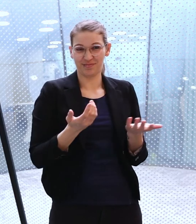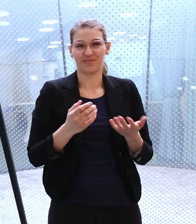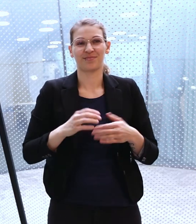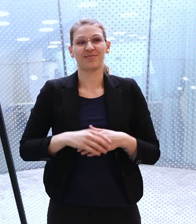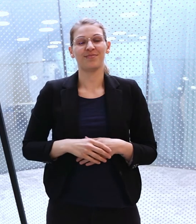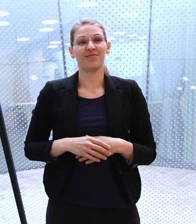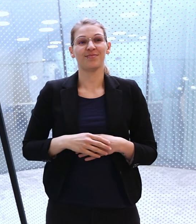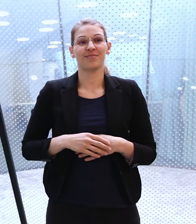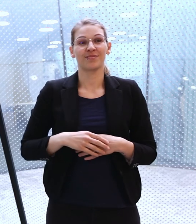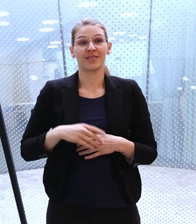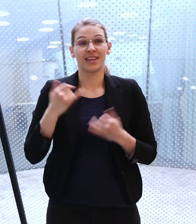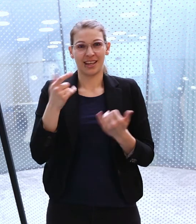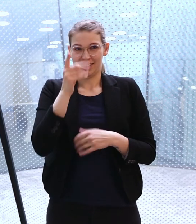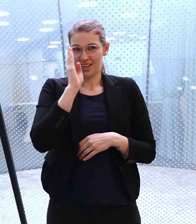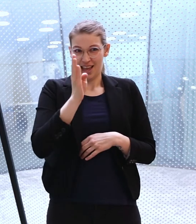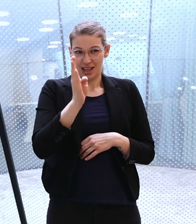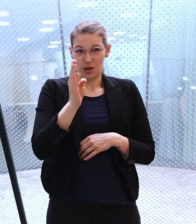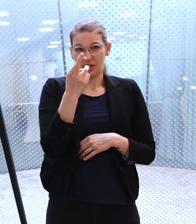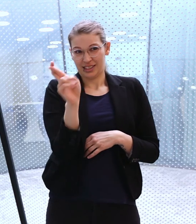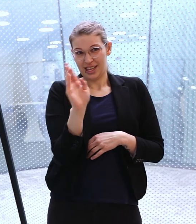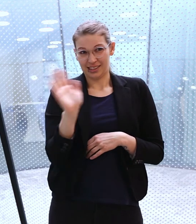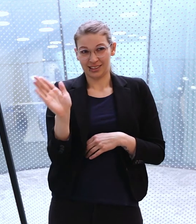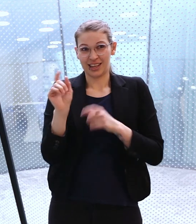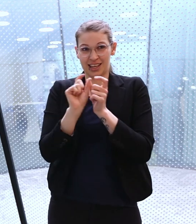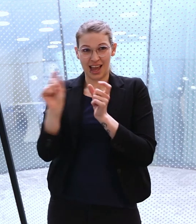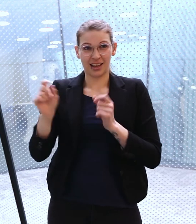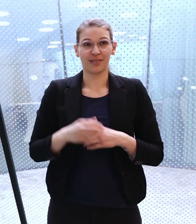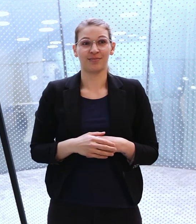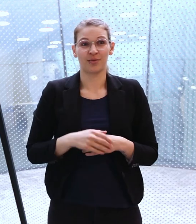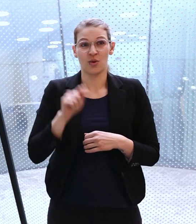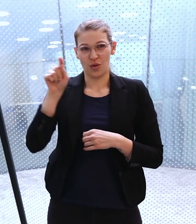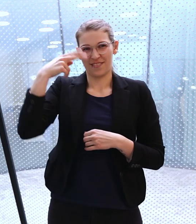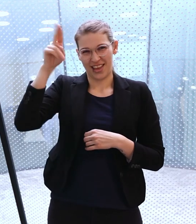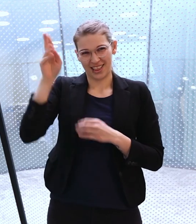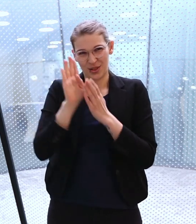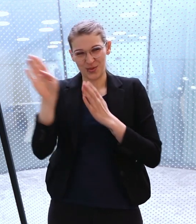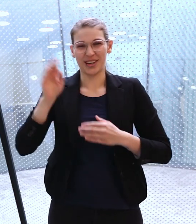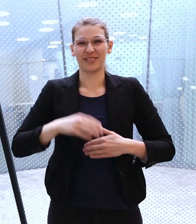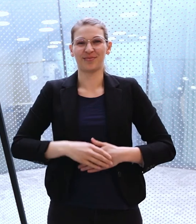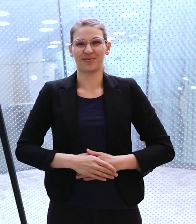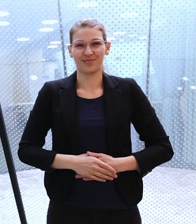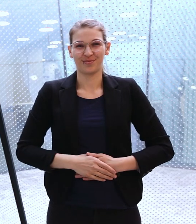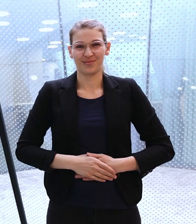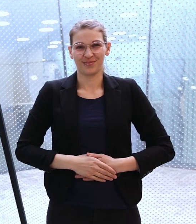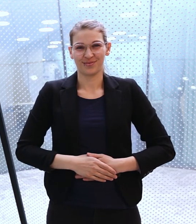stammt. Gehen Sie nun nach rechts in den Gang. Dort befindet sich ein weiterer Durchgang.